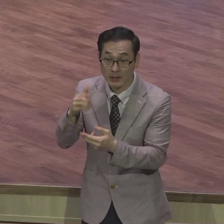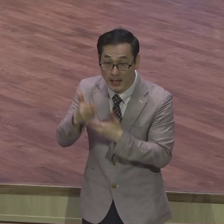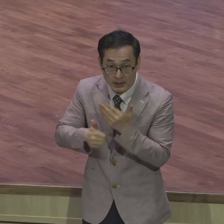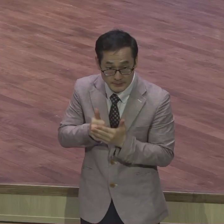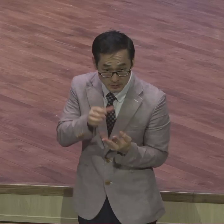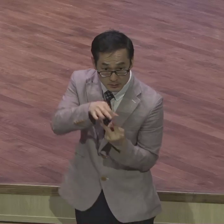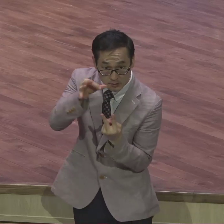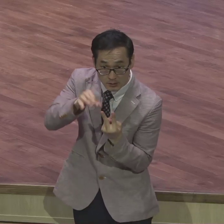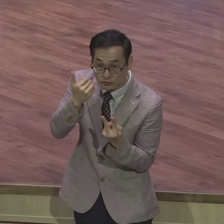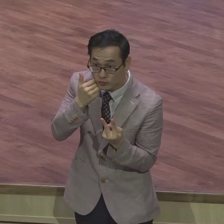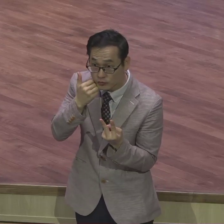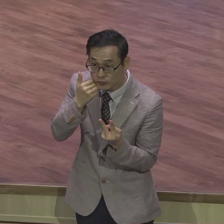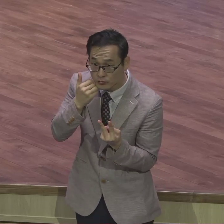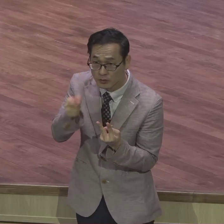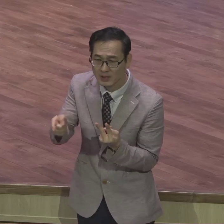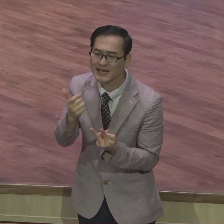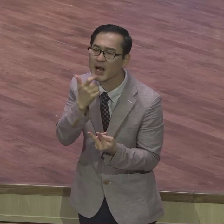하나님 마음이에요이에요